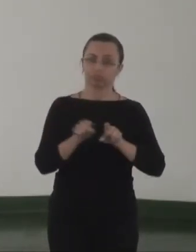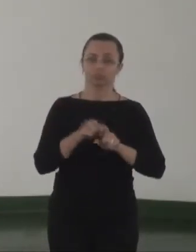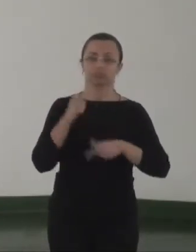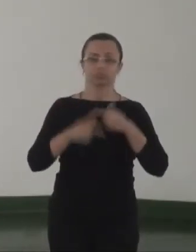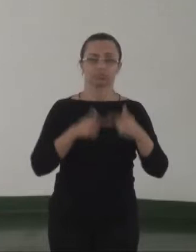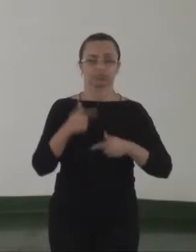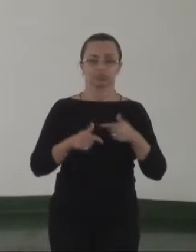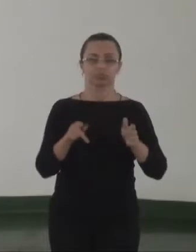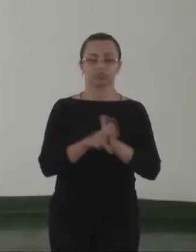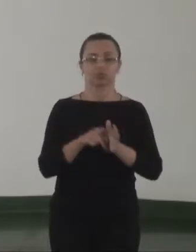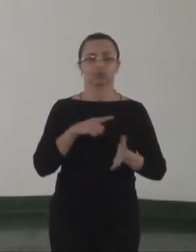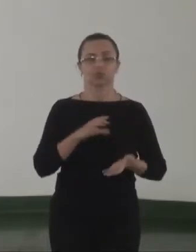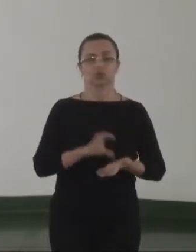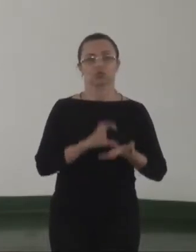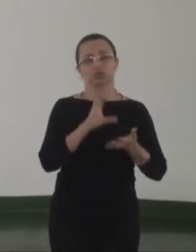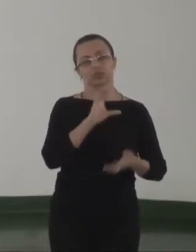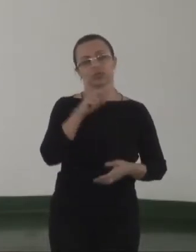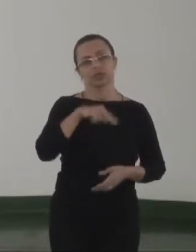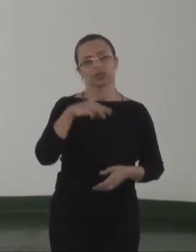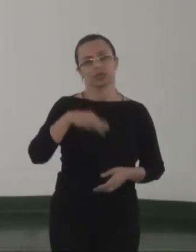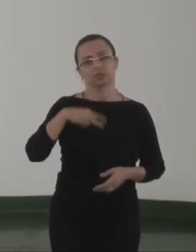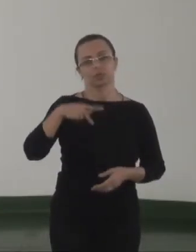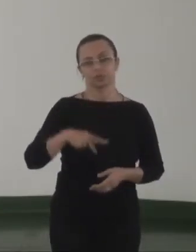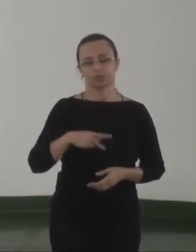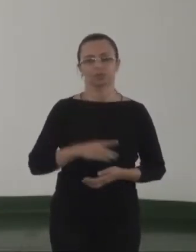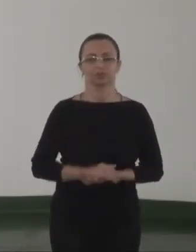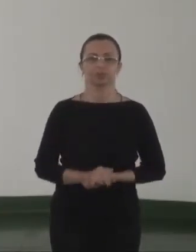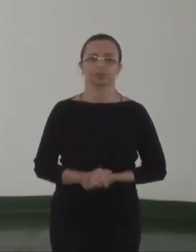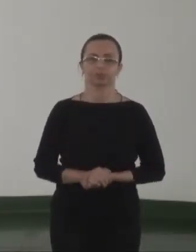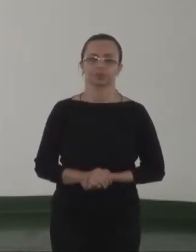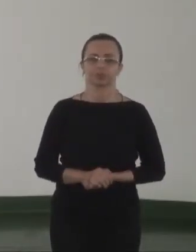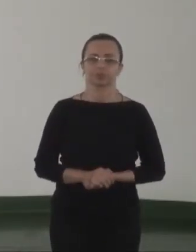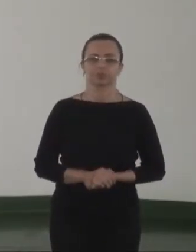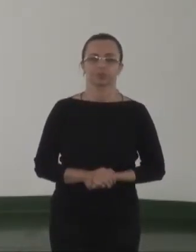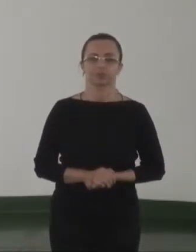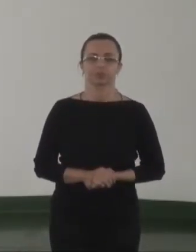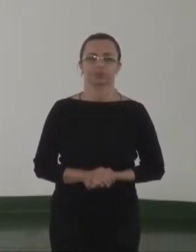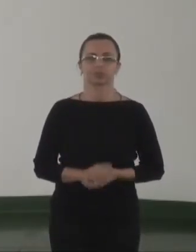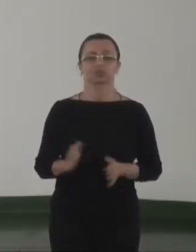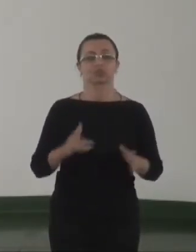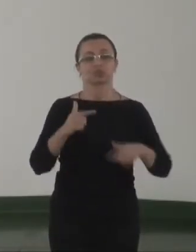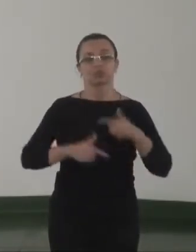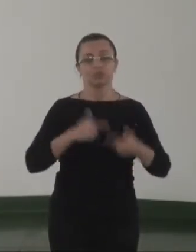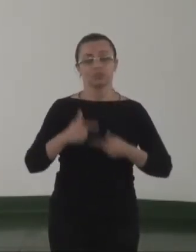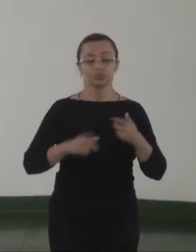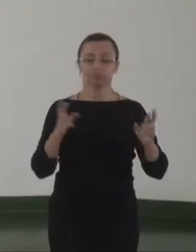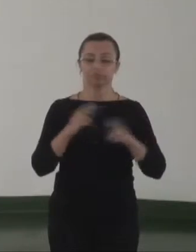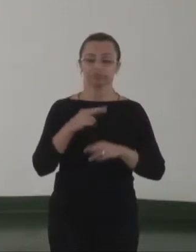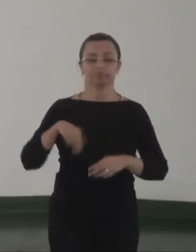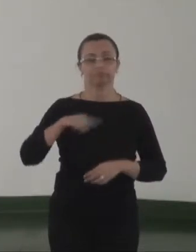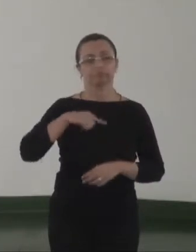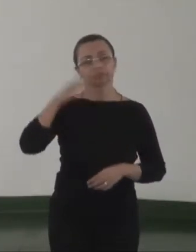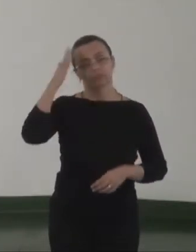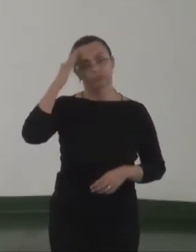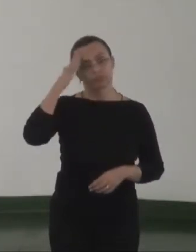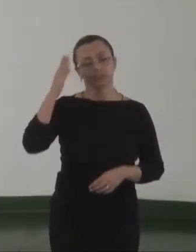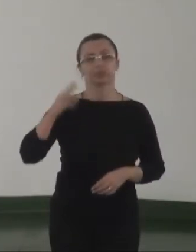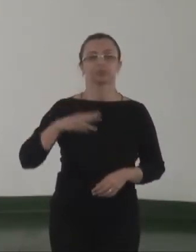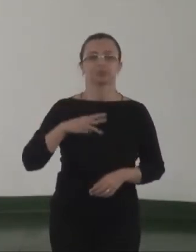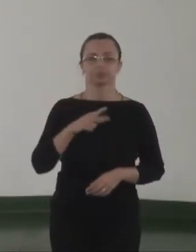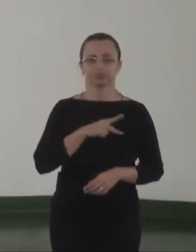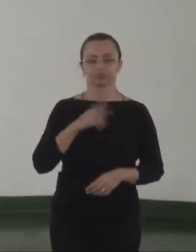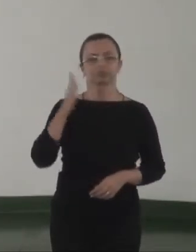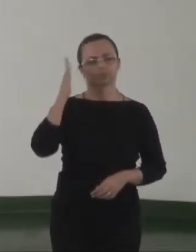ações promovidas pelo Conselho Nacional do Ministério Público. O trabalho em rede, a gente sabe que o Ministério Público está